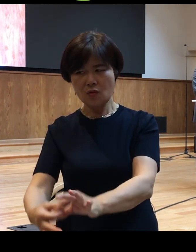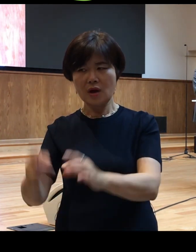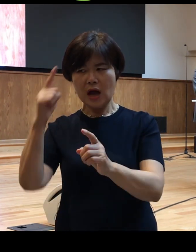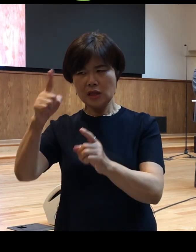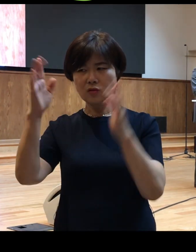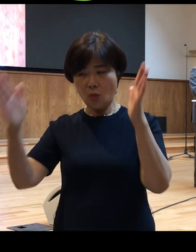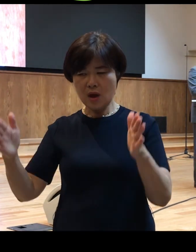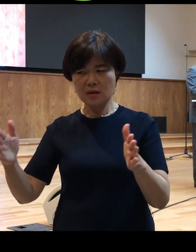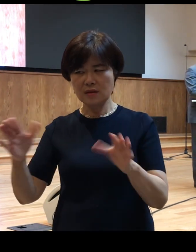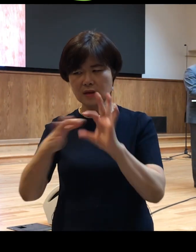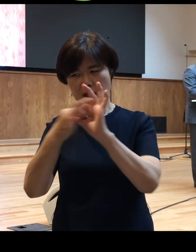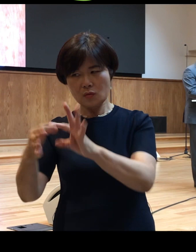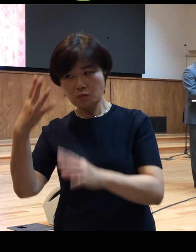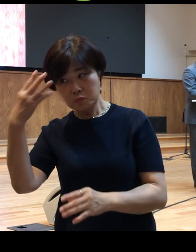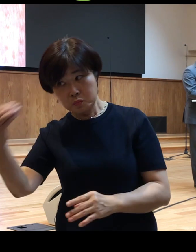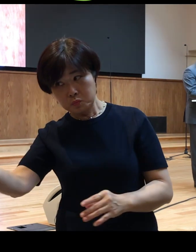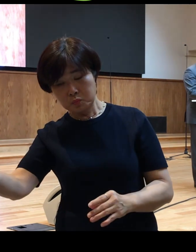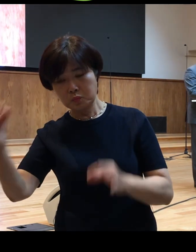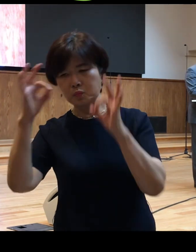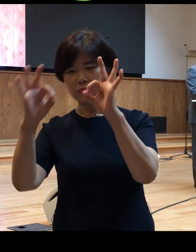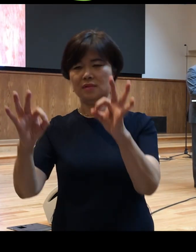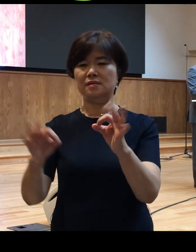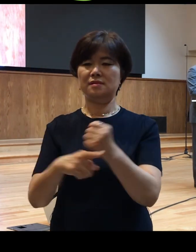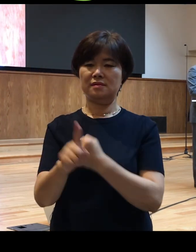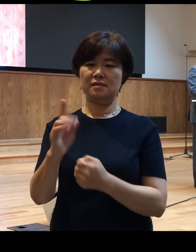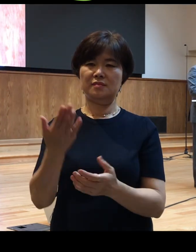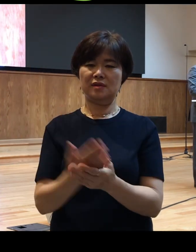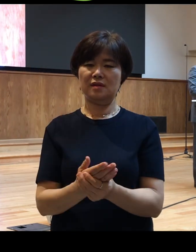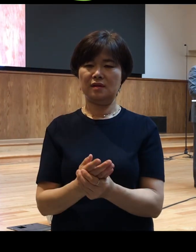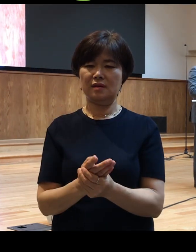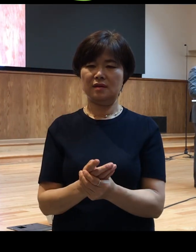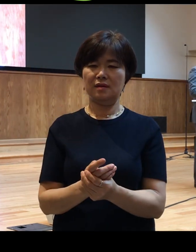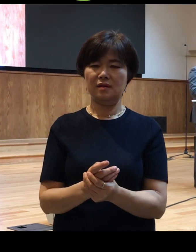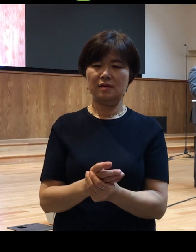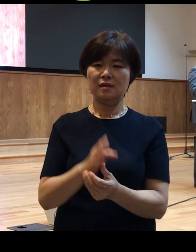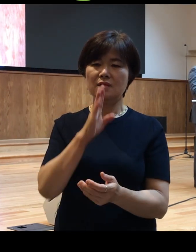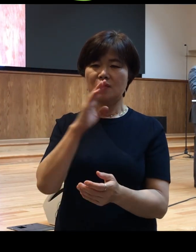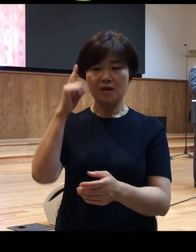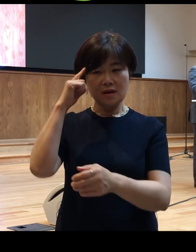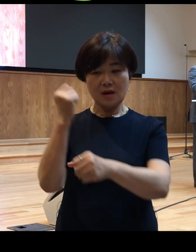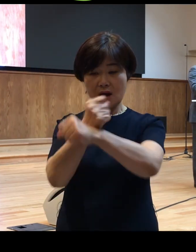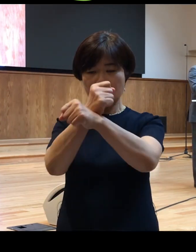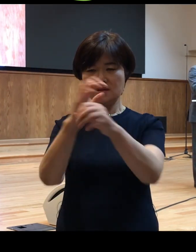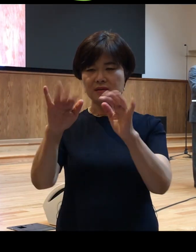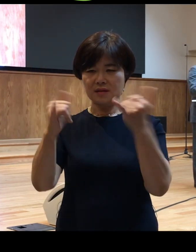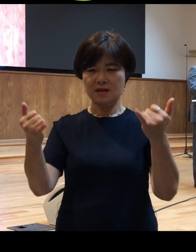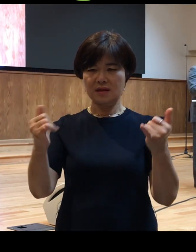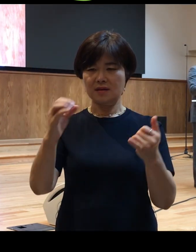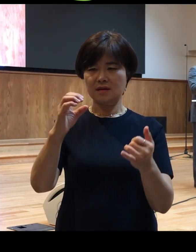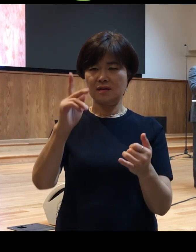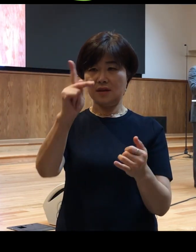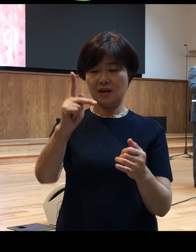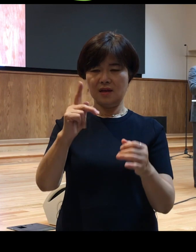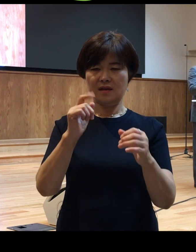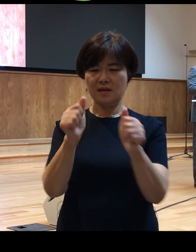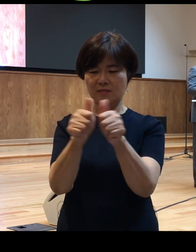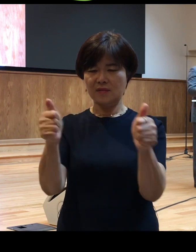것입니다 여러분 성경학자인 크래그 키너가 이 단어를 해석하면서 이 아테니조라고 하는 단어는